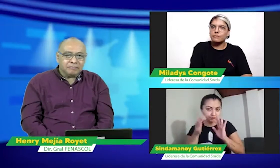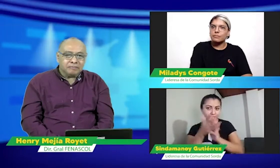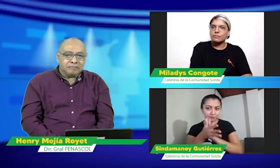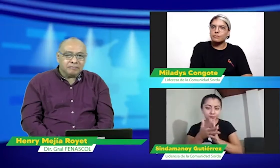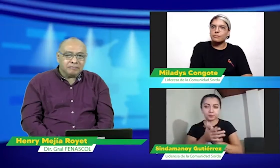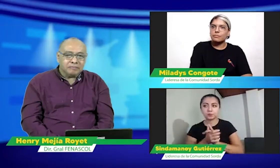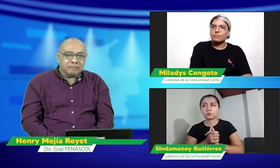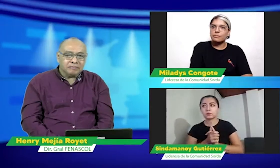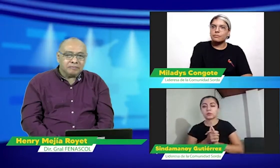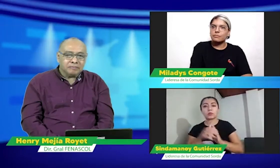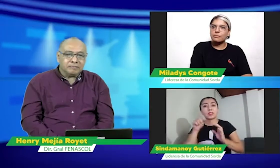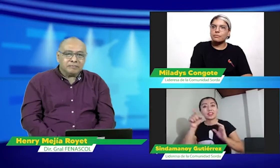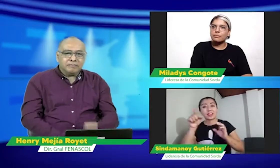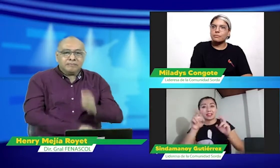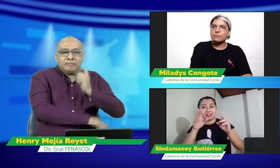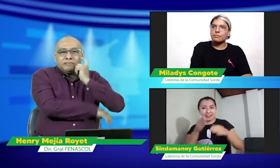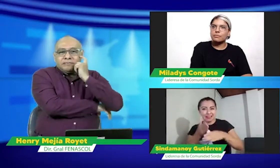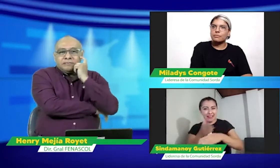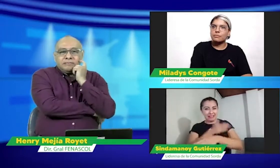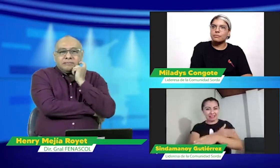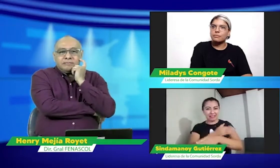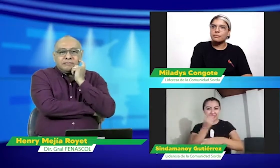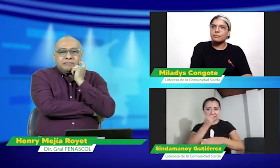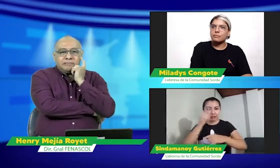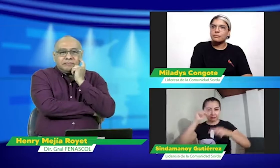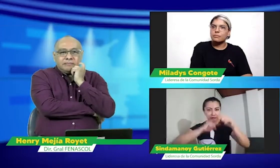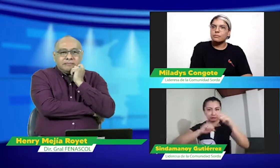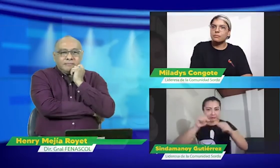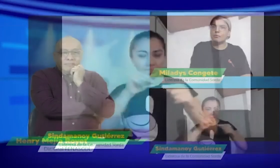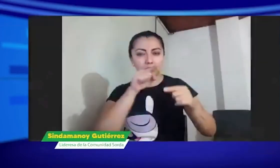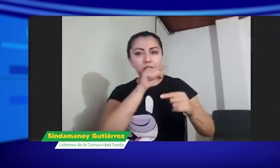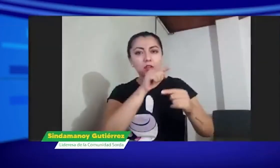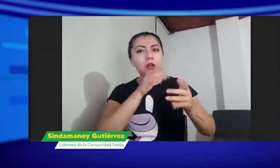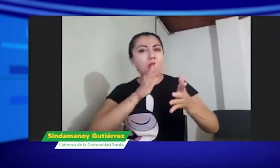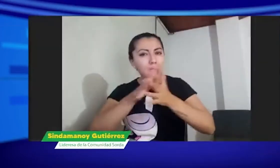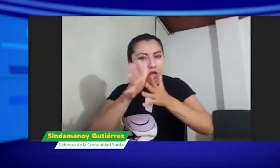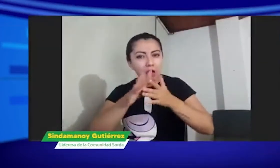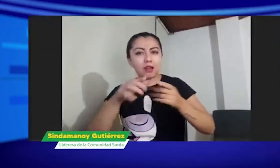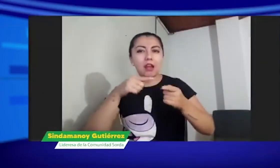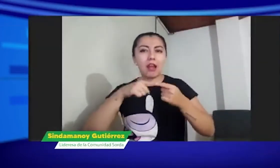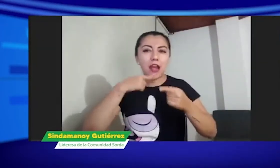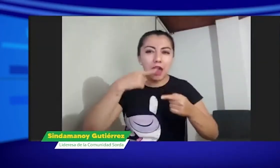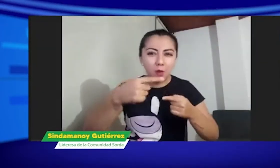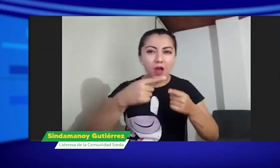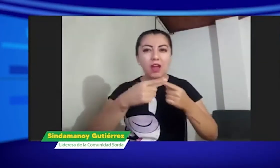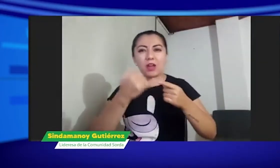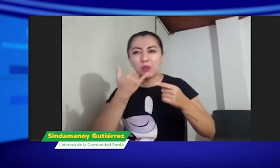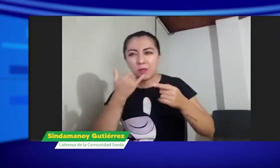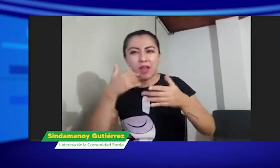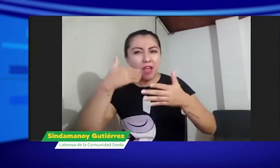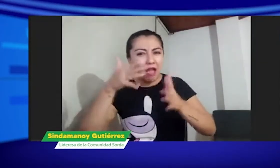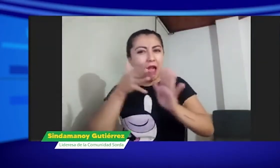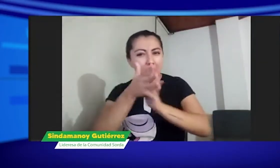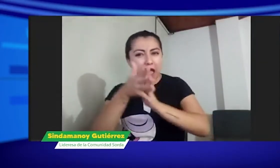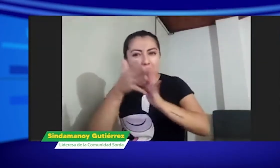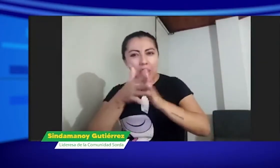Miladis por tu opinión. Bueno, anteriormente hemos estado hablando sobre